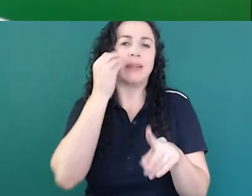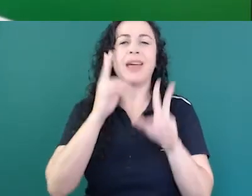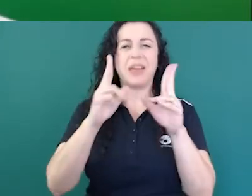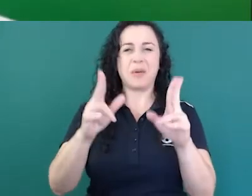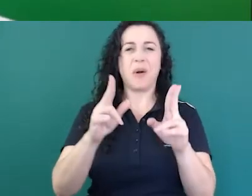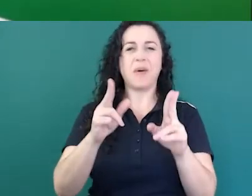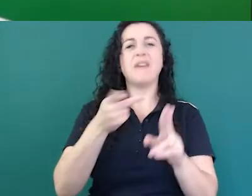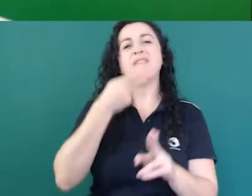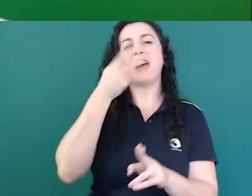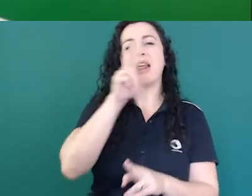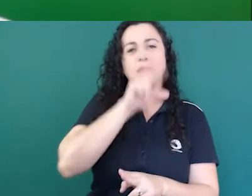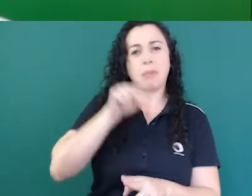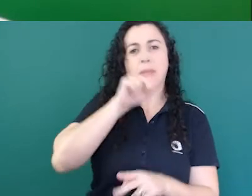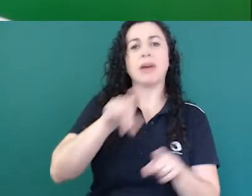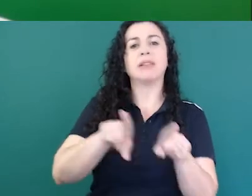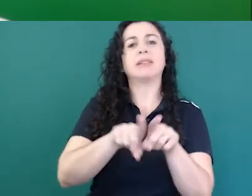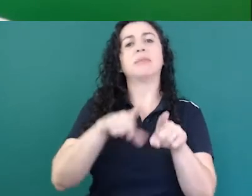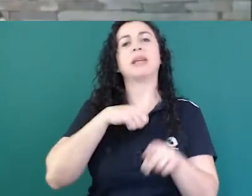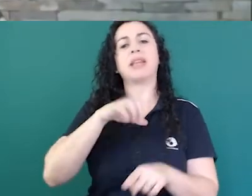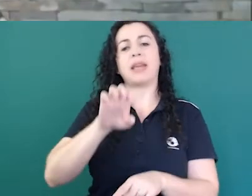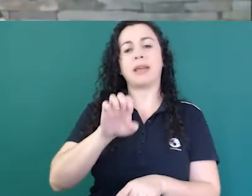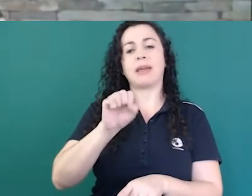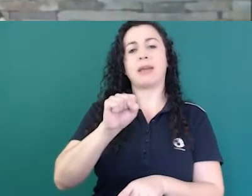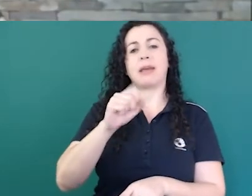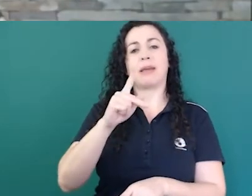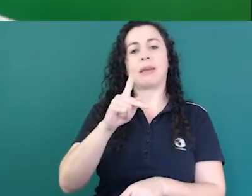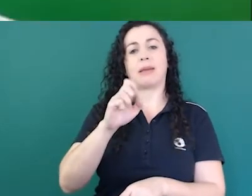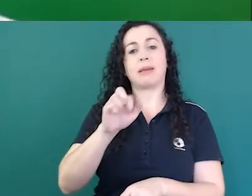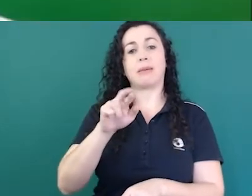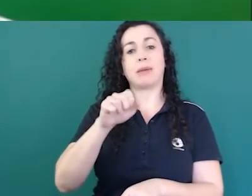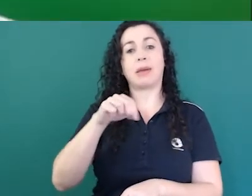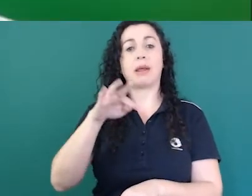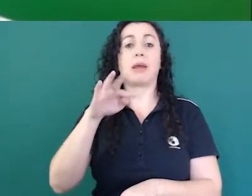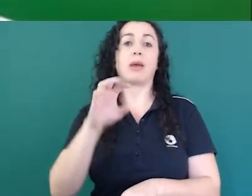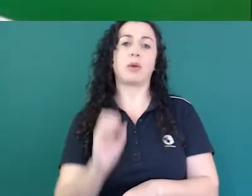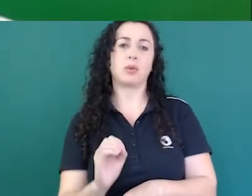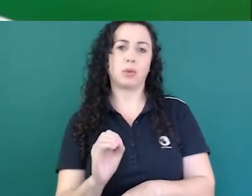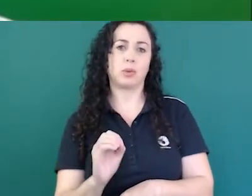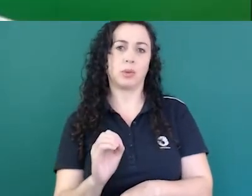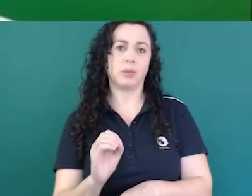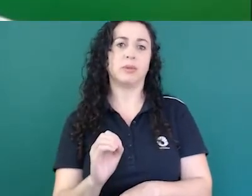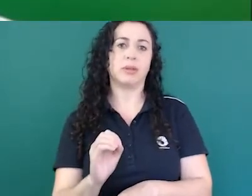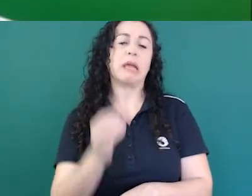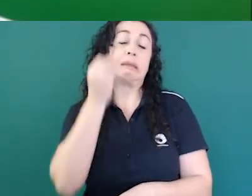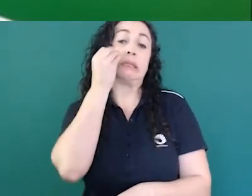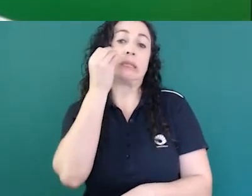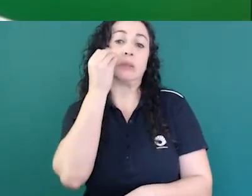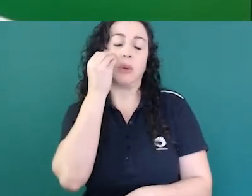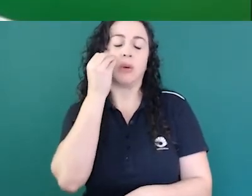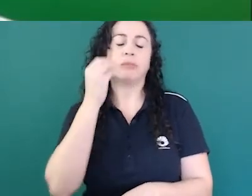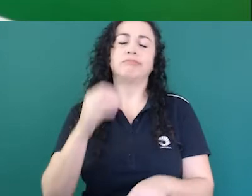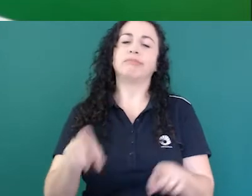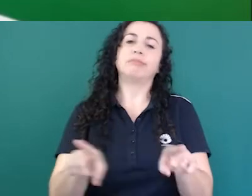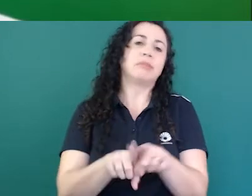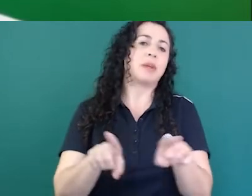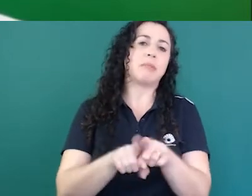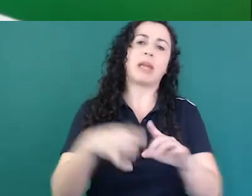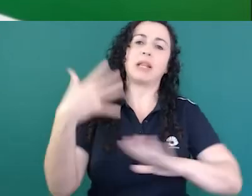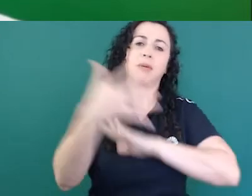as línguas escritas, faladas, também existe uma tentativa de uma língua universal. Mas a língua